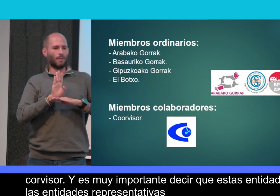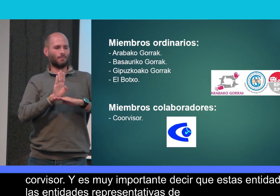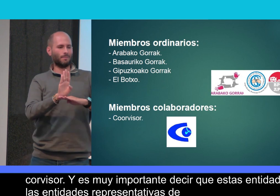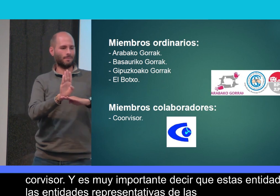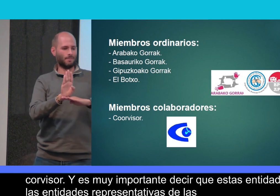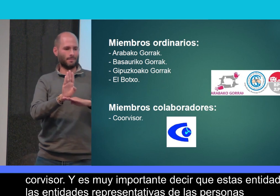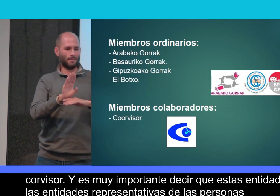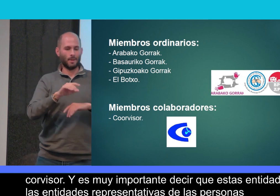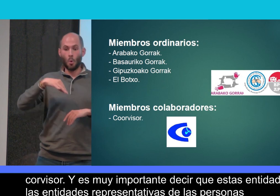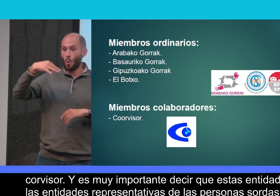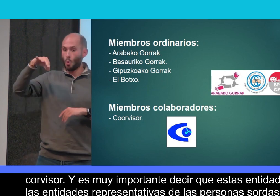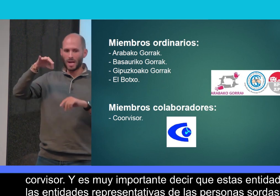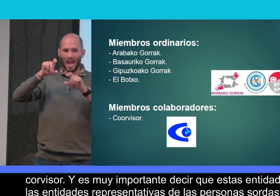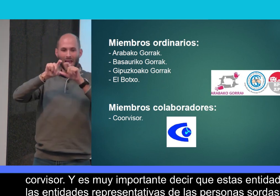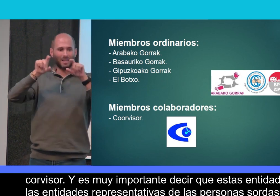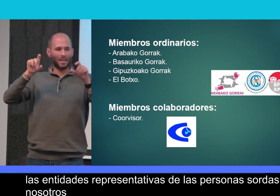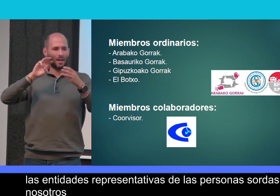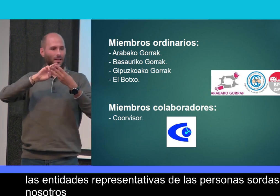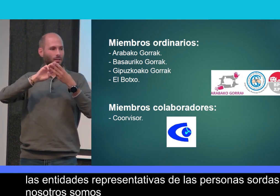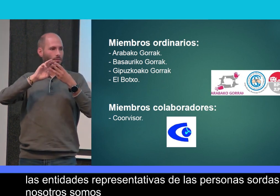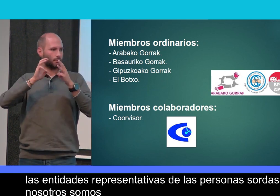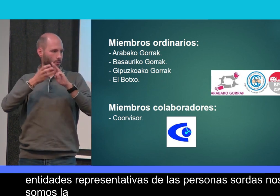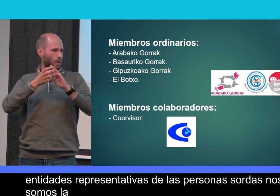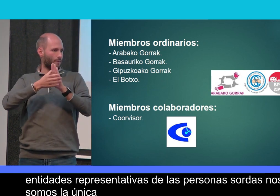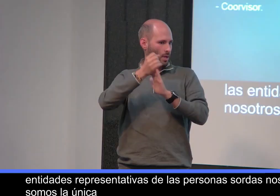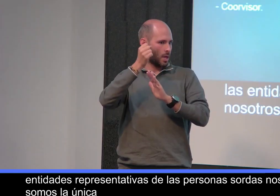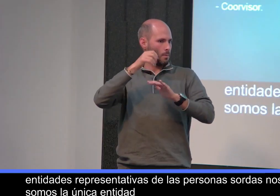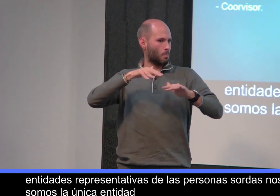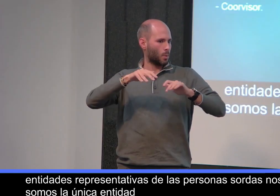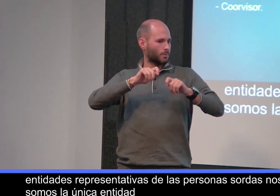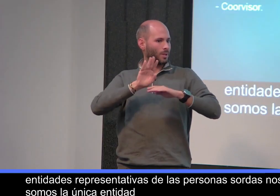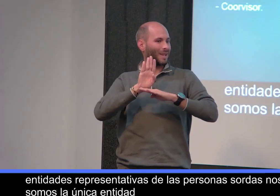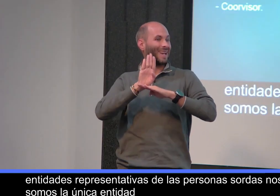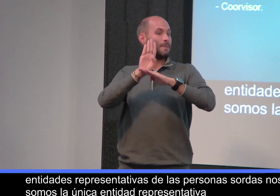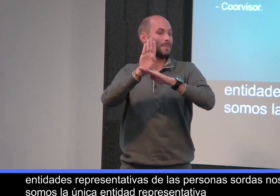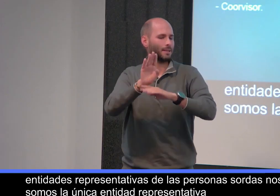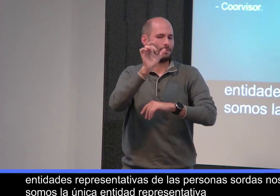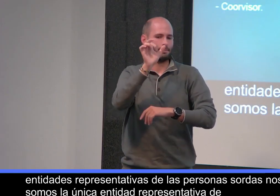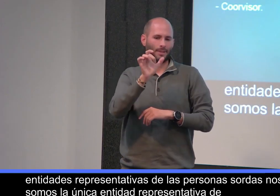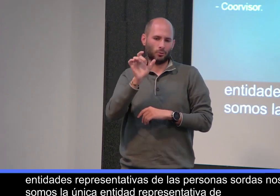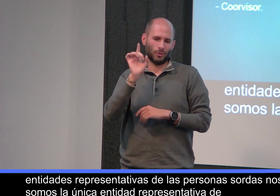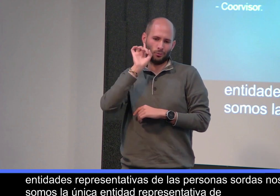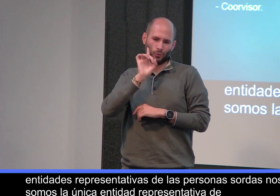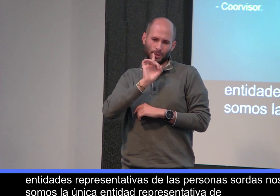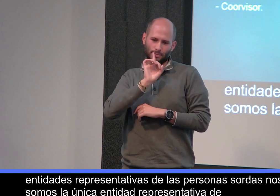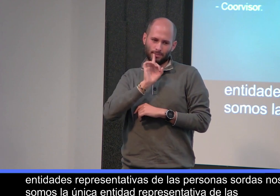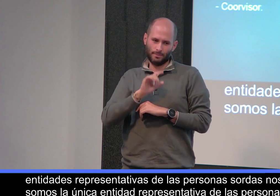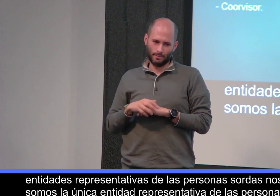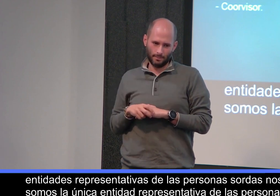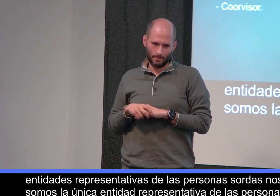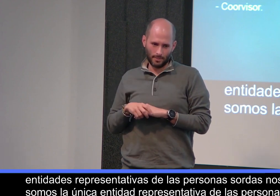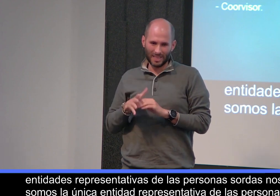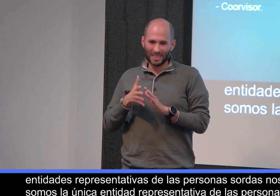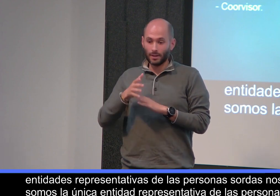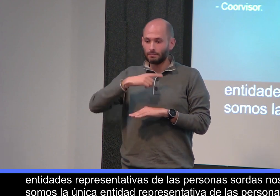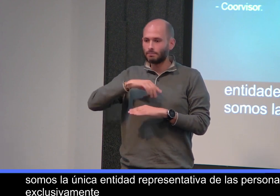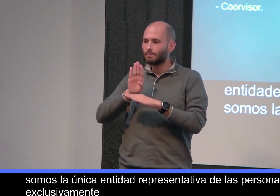sordas. Nosotros somos la única entidad representativa de las personas sordas, exclusivamente de las personas